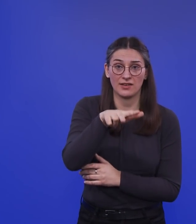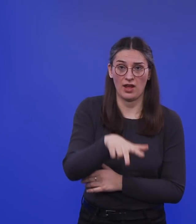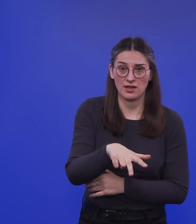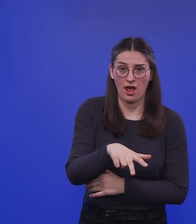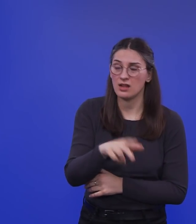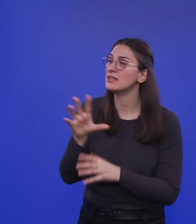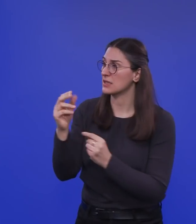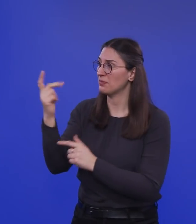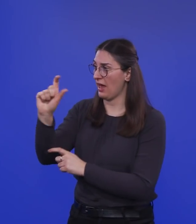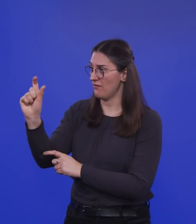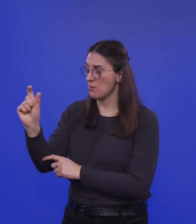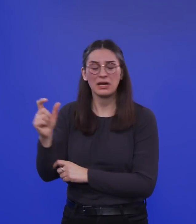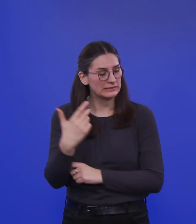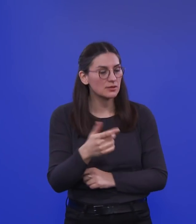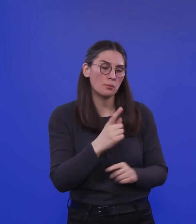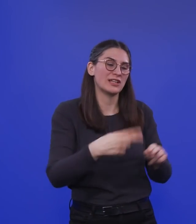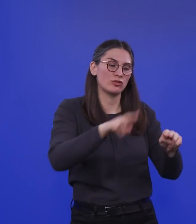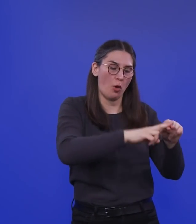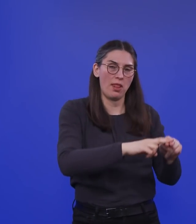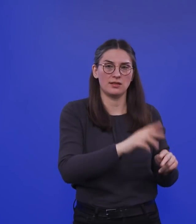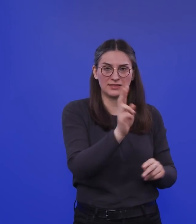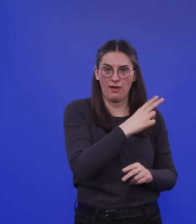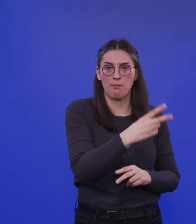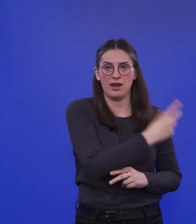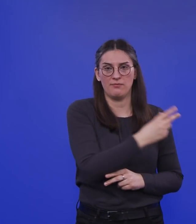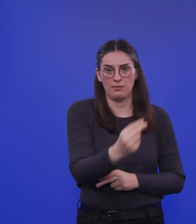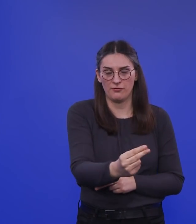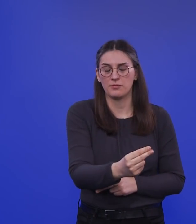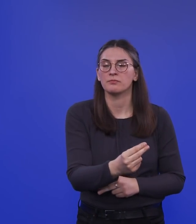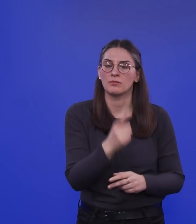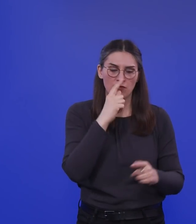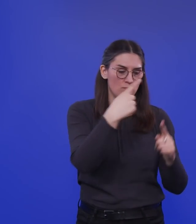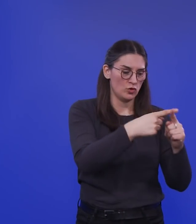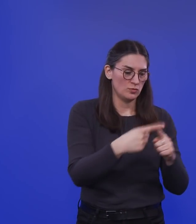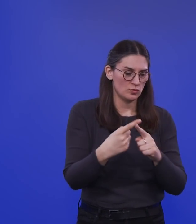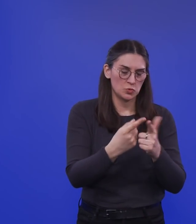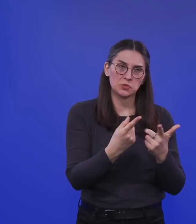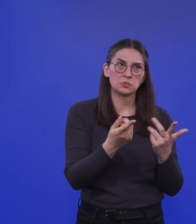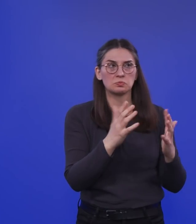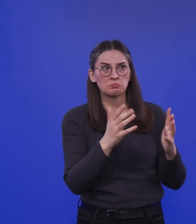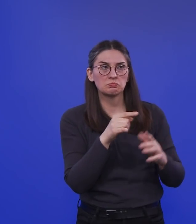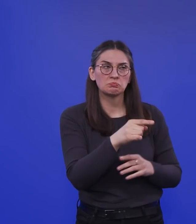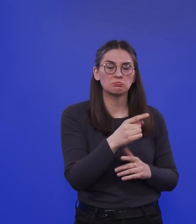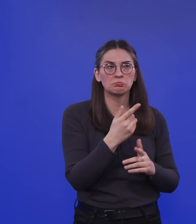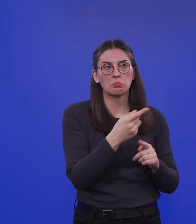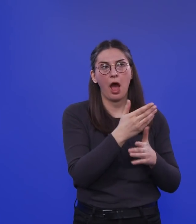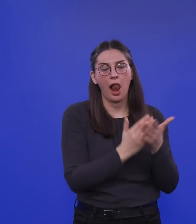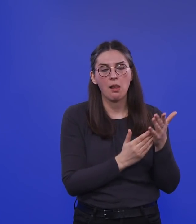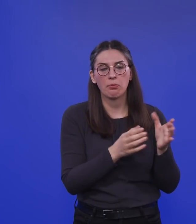man doppelt geben. Das heißt, wenn man das so aufaddiert, ist das dann so davon die Hälfte. Also irgendwas im Bereich